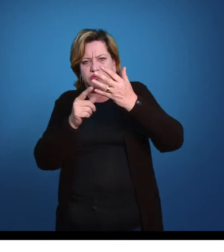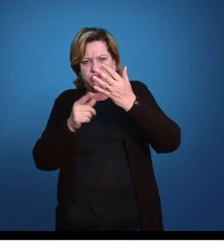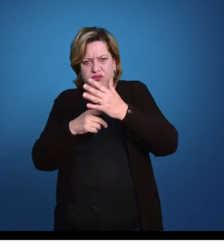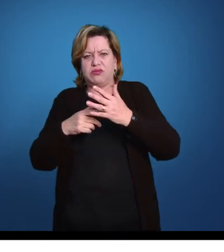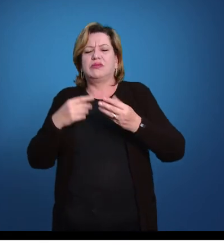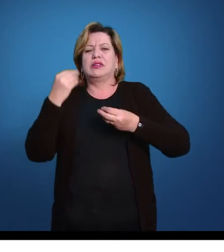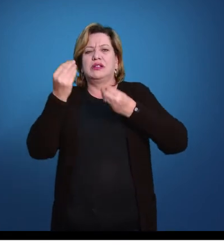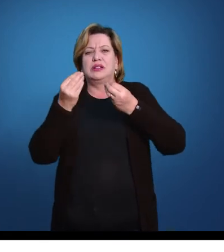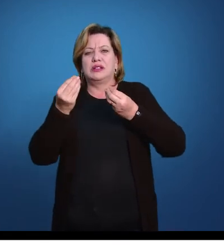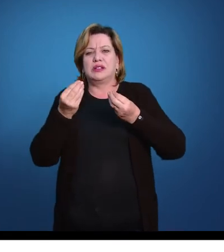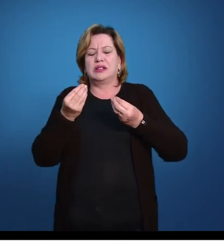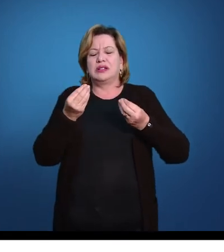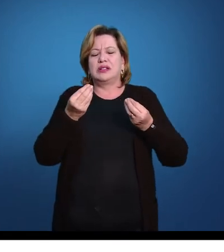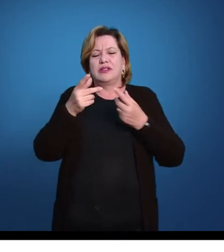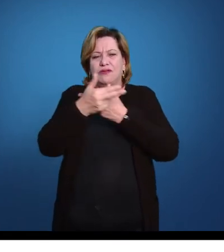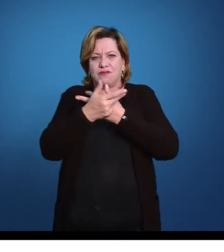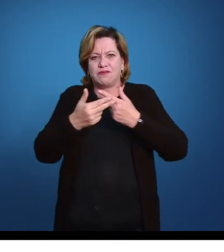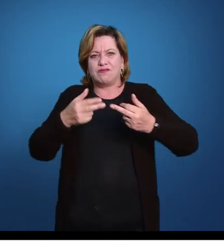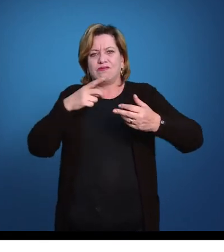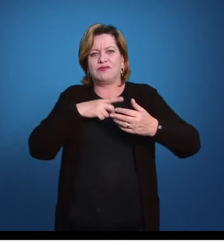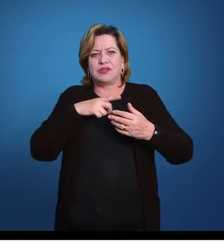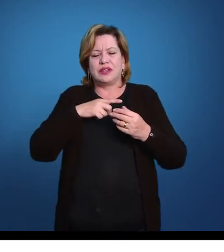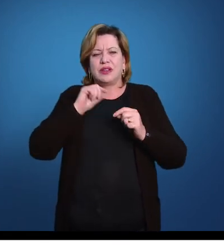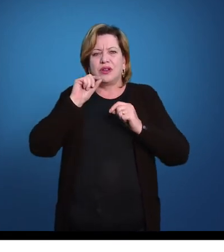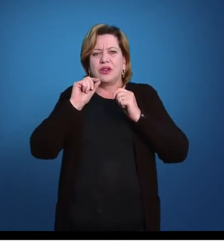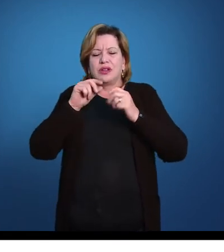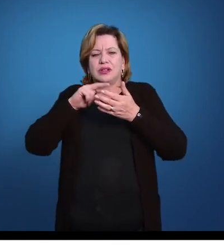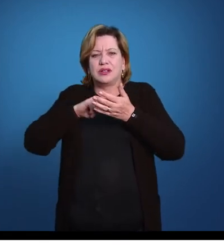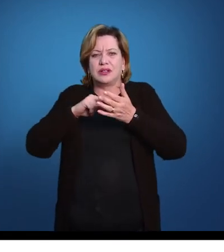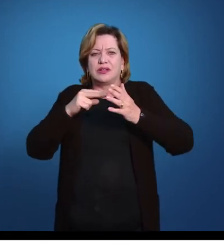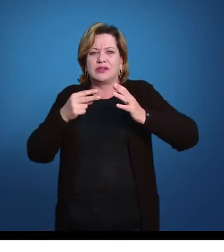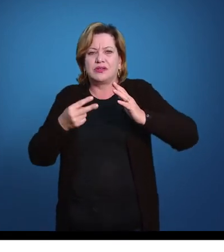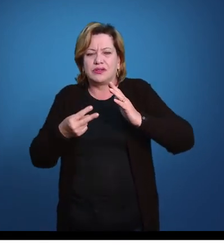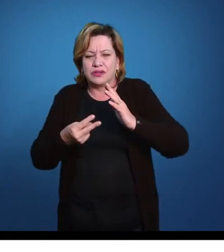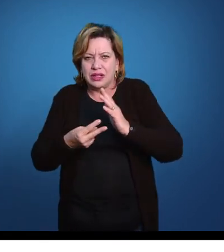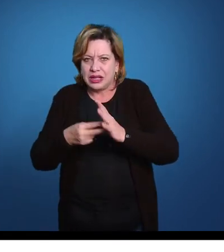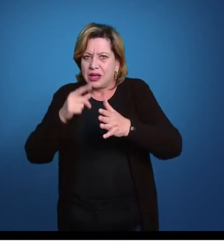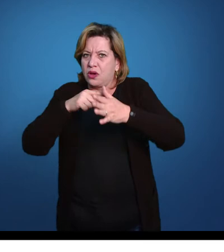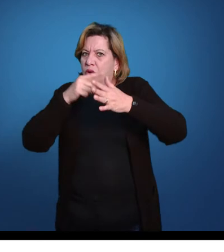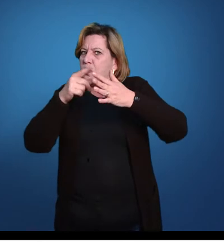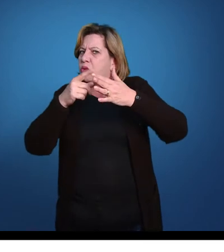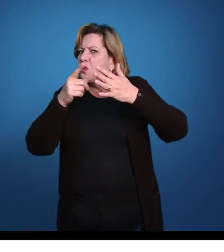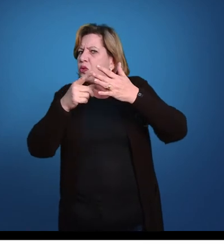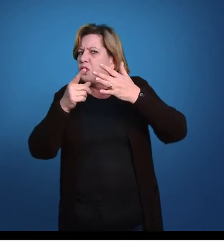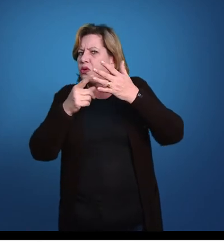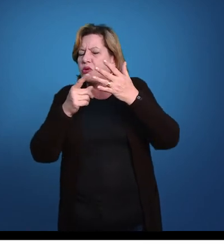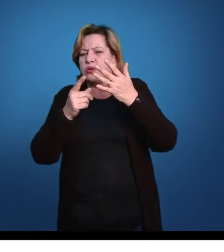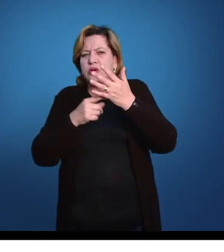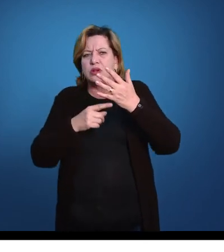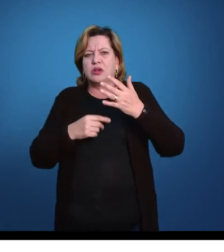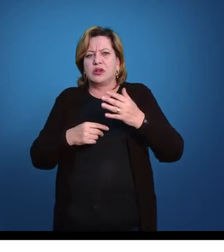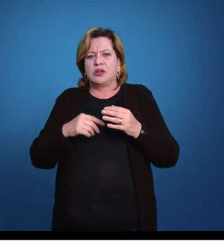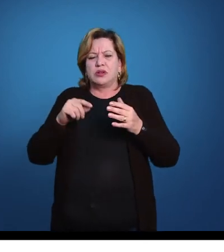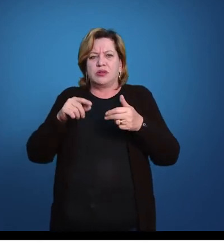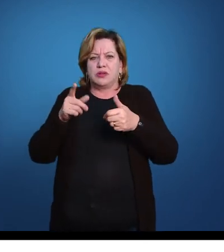oloturóidea. O que significa isso, professor? Vamos ver cada um por vez. Esse primeiro bicho aqui,